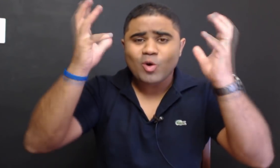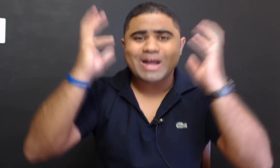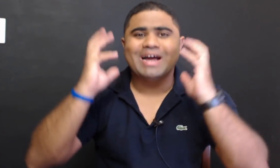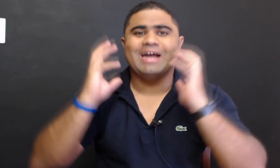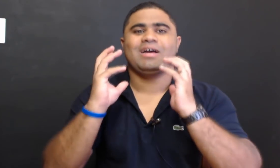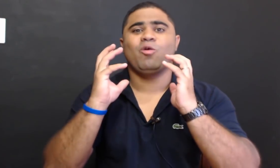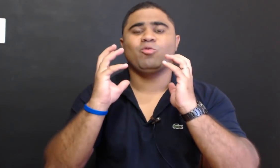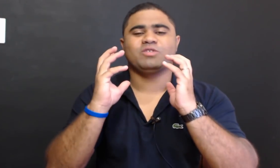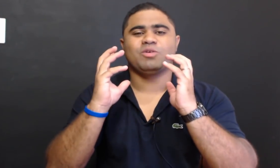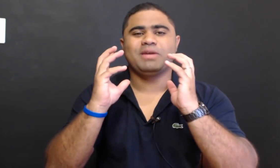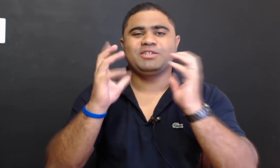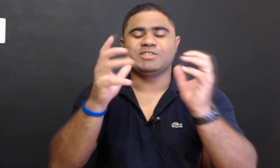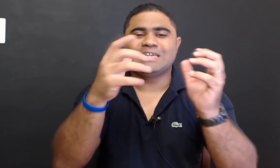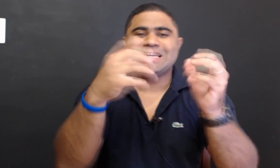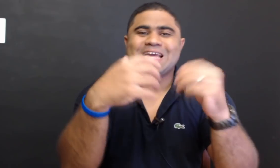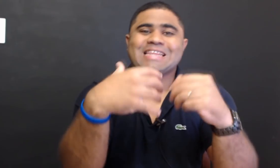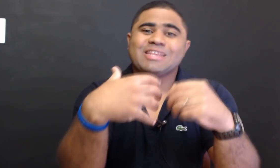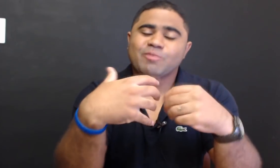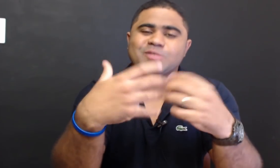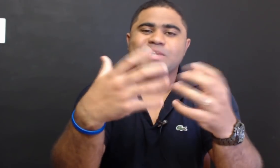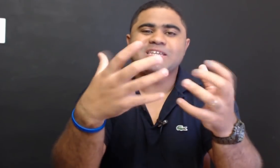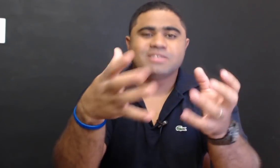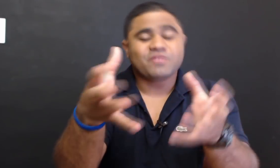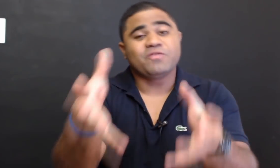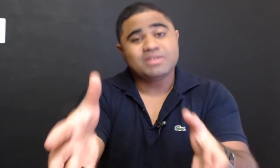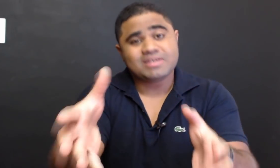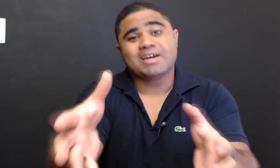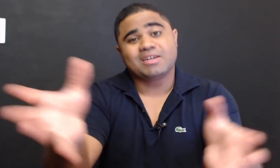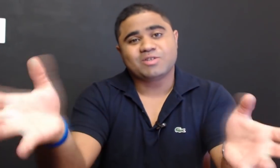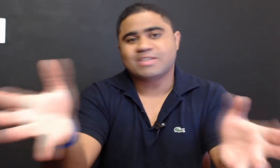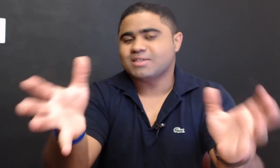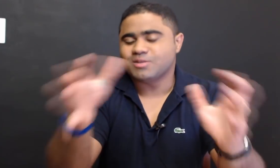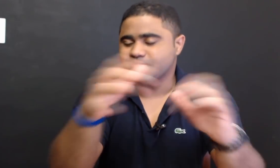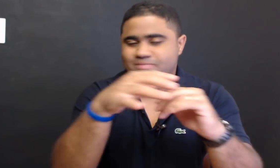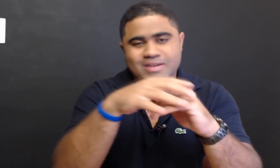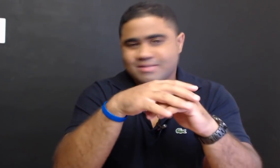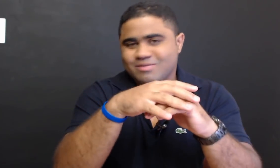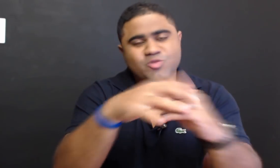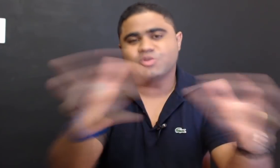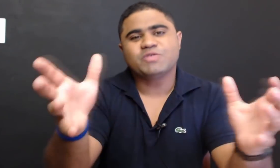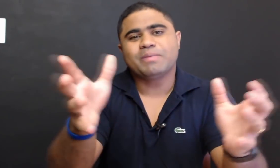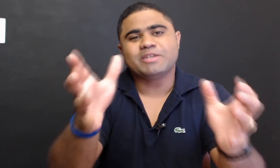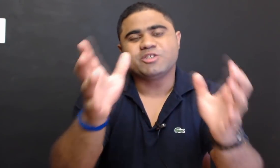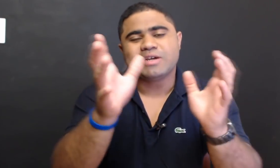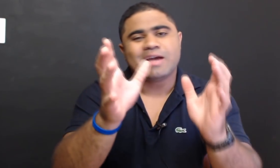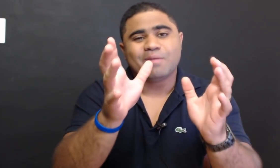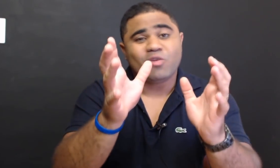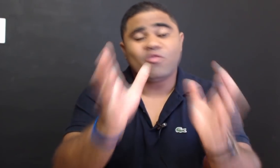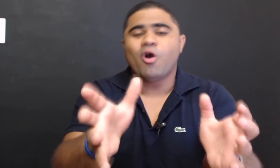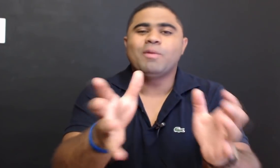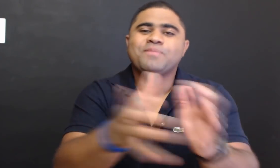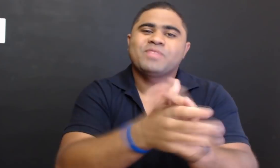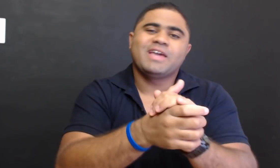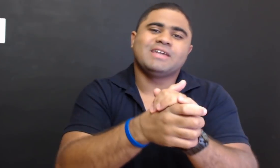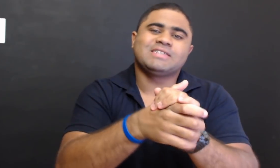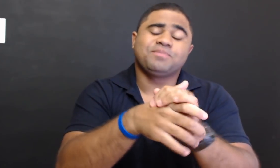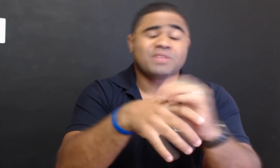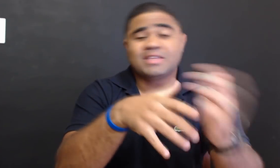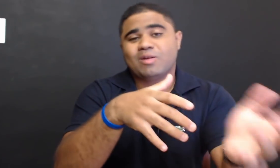colocar algo na sua mente, é ter uma experiência física relacionada àquilo. Indiscutivelmente. A melhor forma é essa. Então